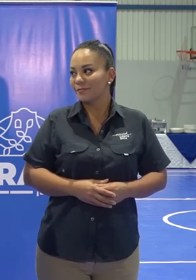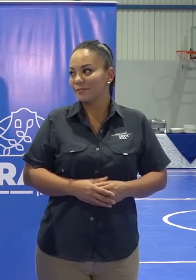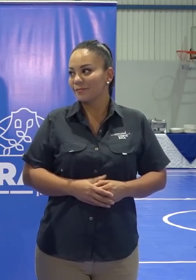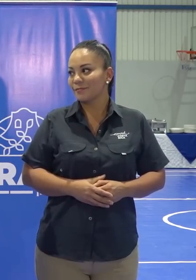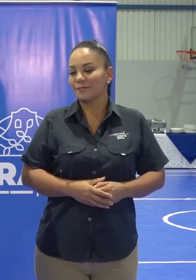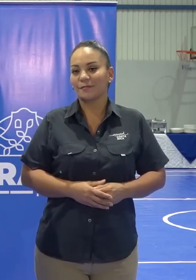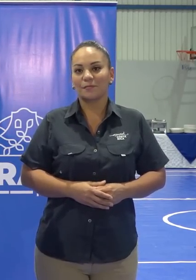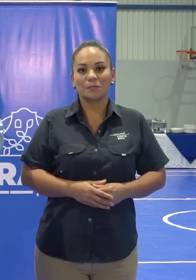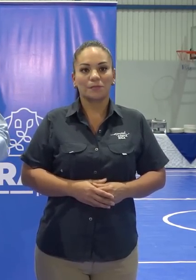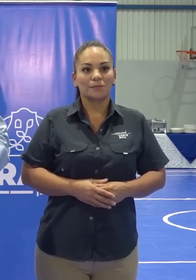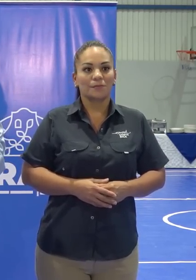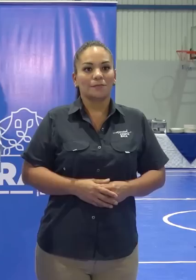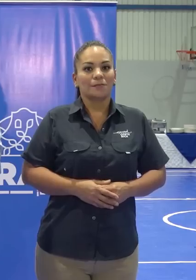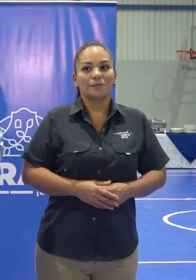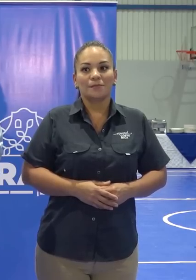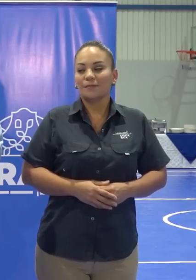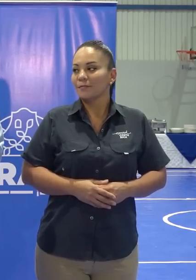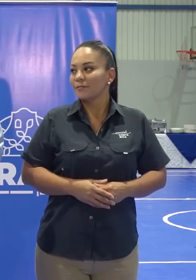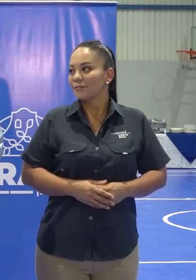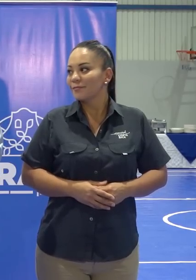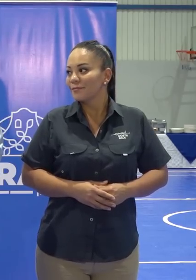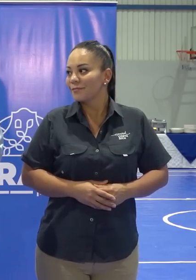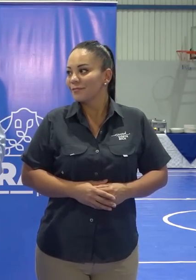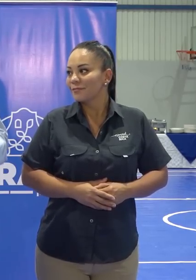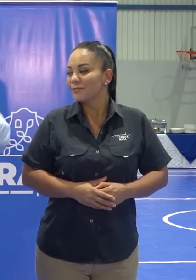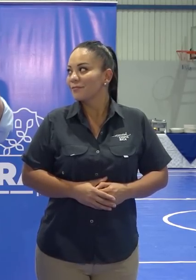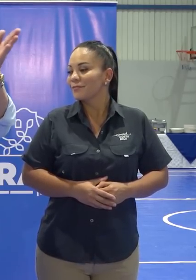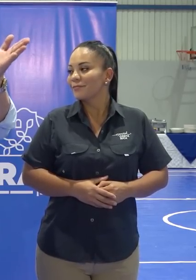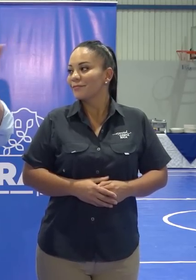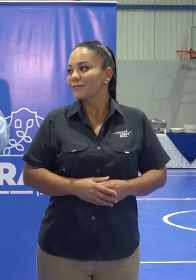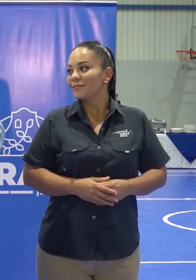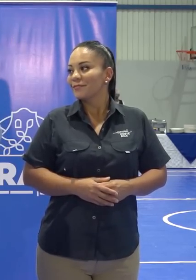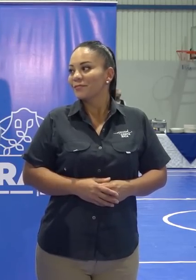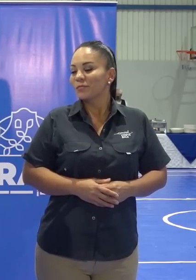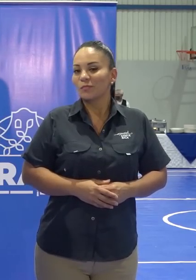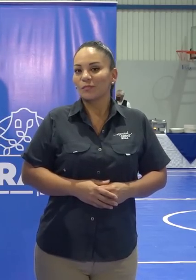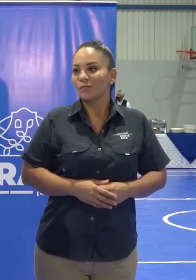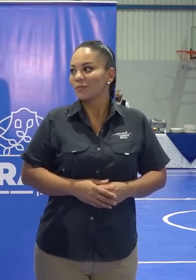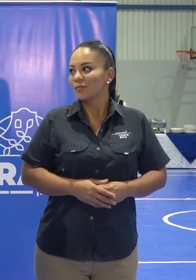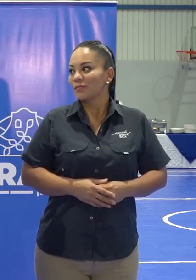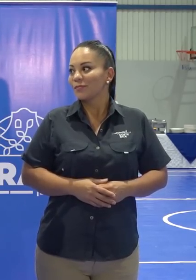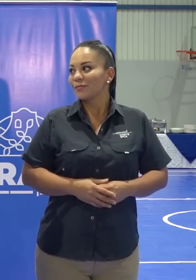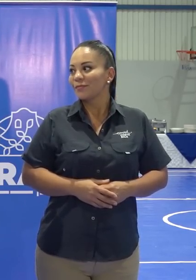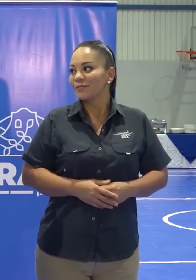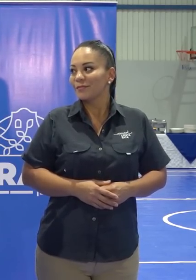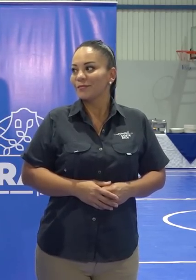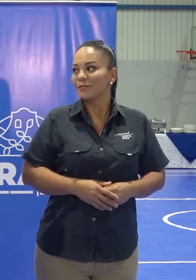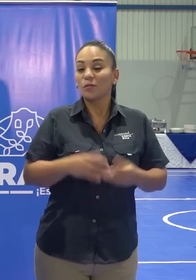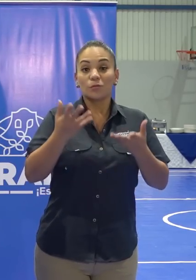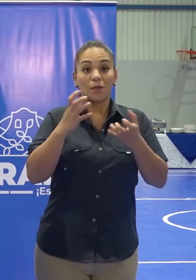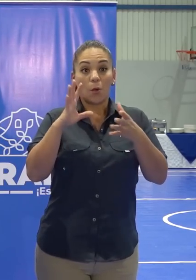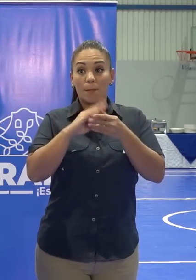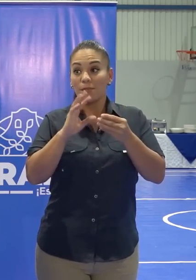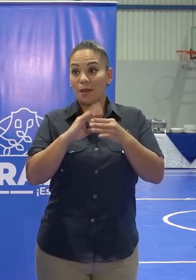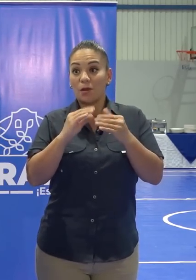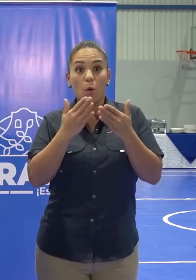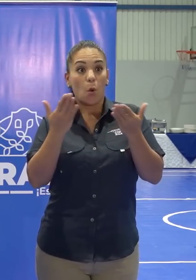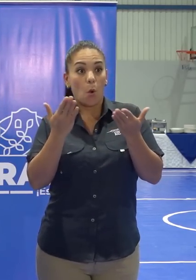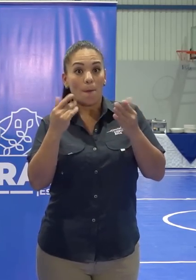que usted los pueda atender. ¿Usted quiere que yo de un comentario o empezamos con las preguntas de una vez?